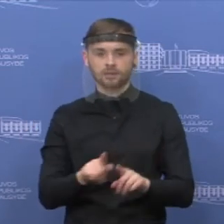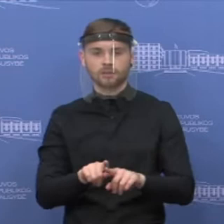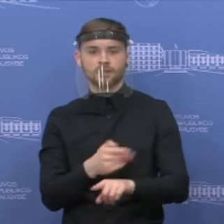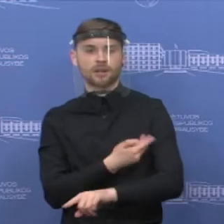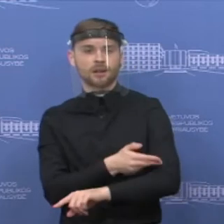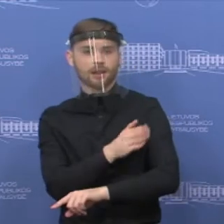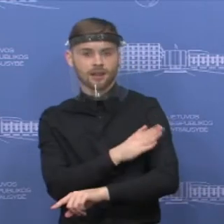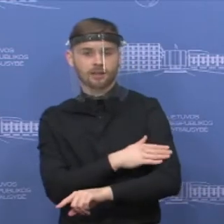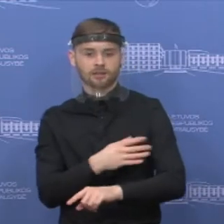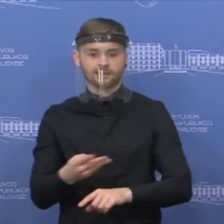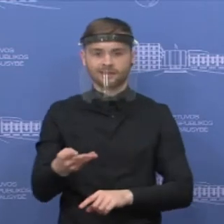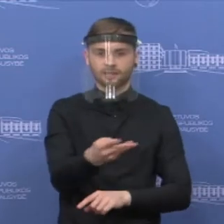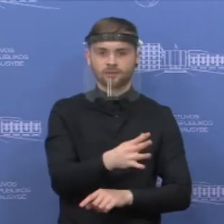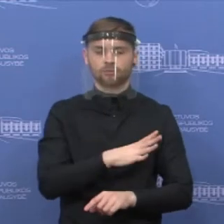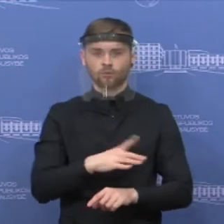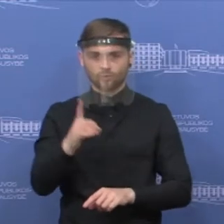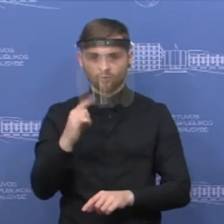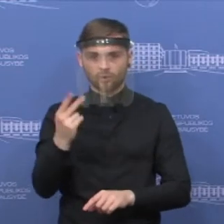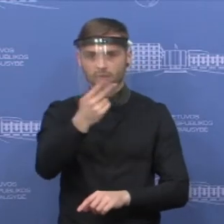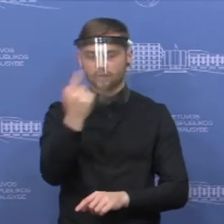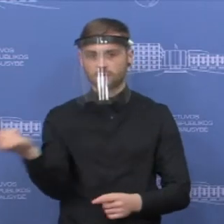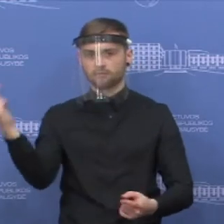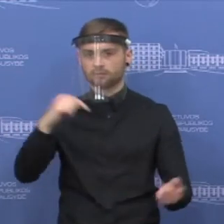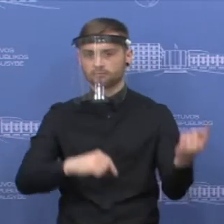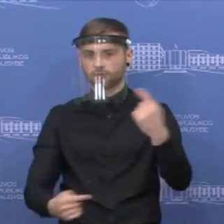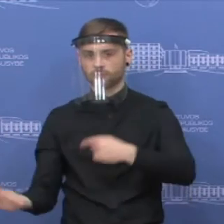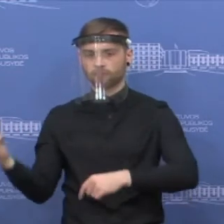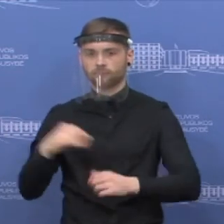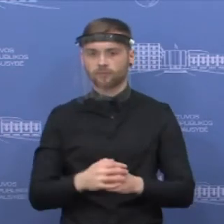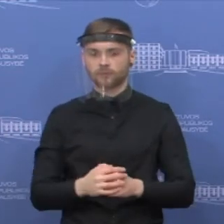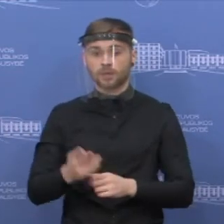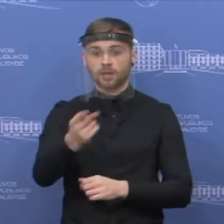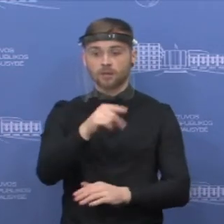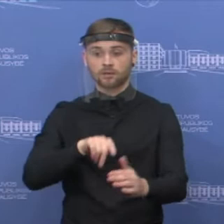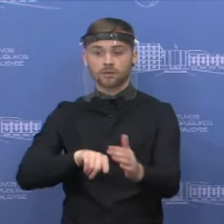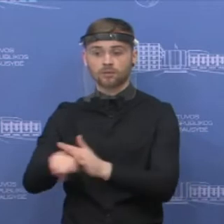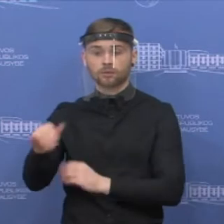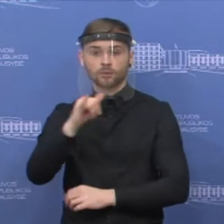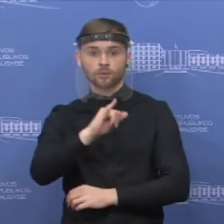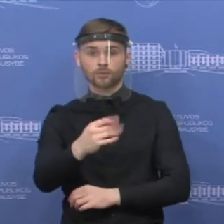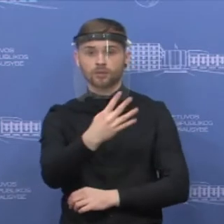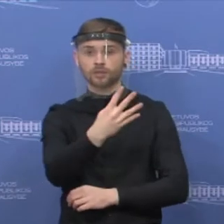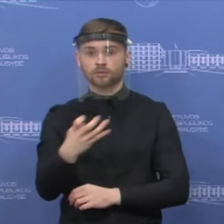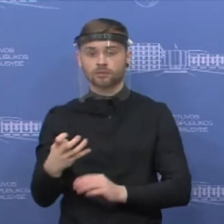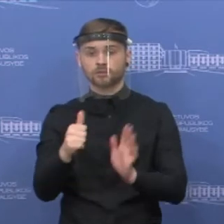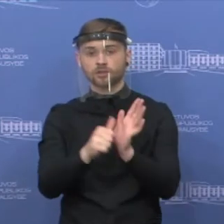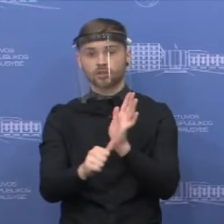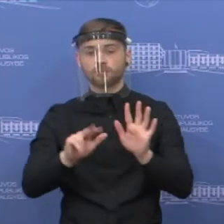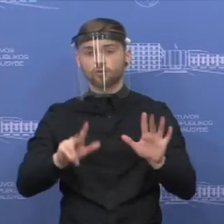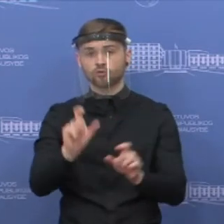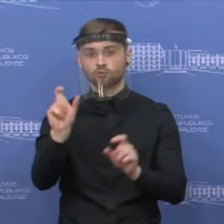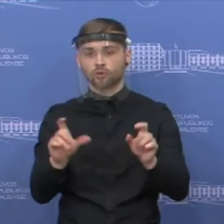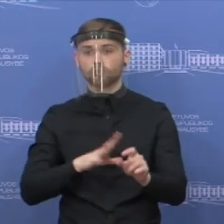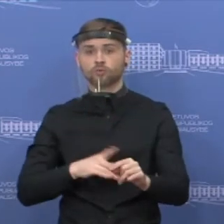ir Lenkijos Respublikos. Neišleisti iš Lietuvos per viso karantino laikotarpį buvo 468